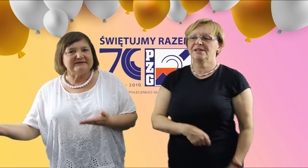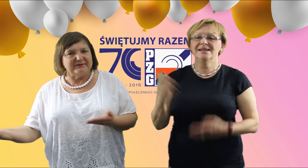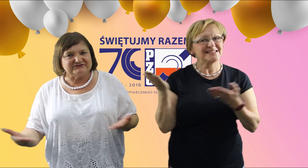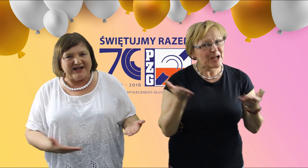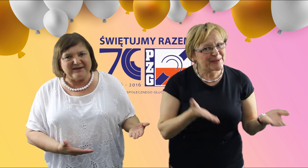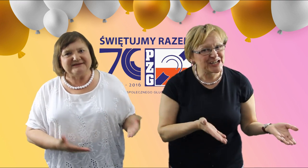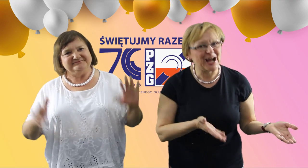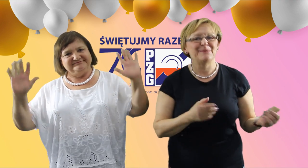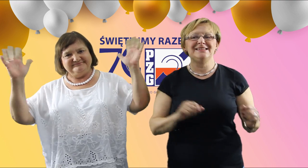zapraszamy Pany.